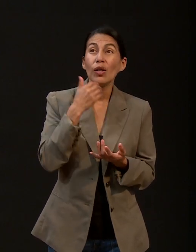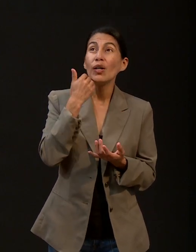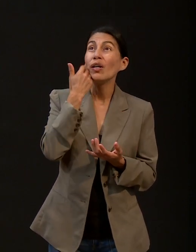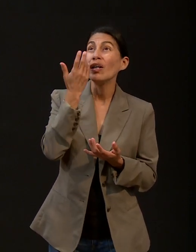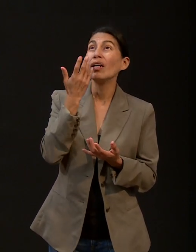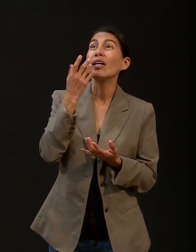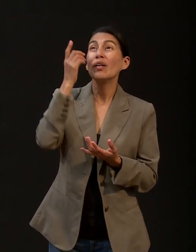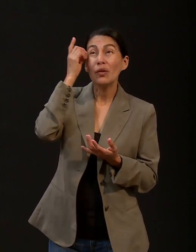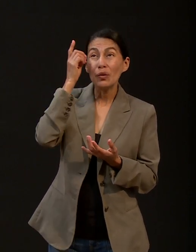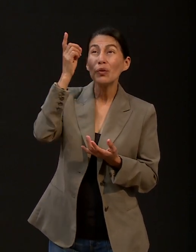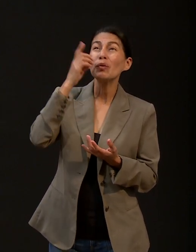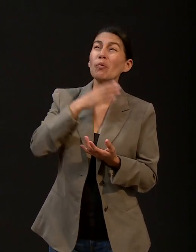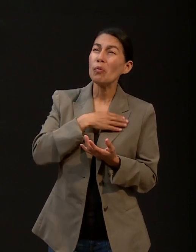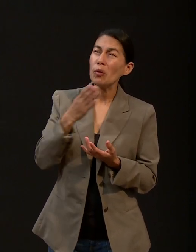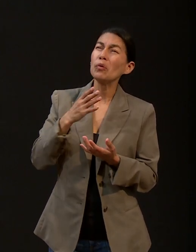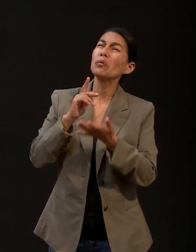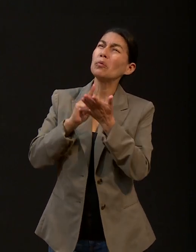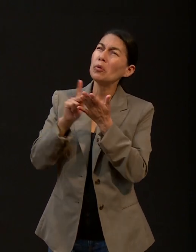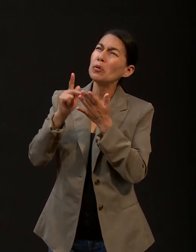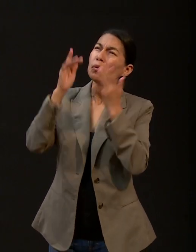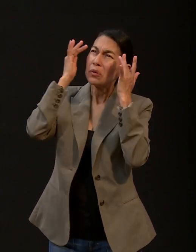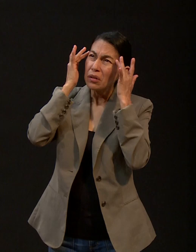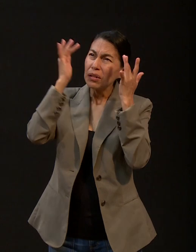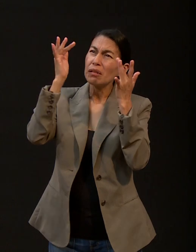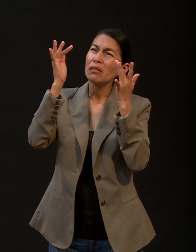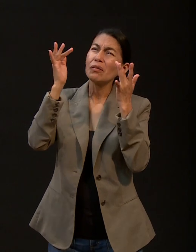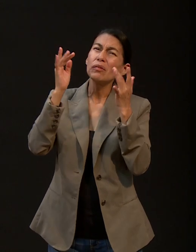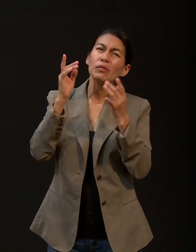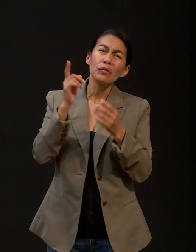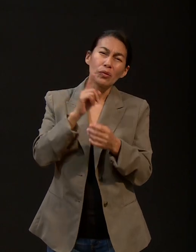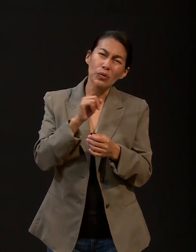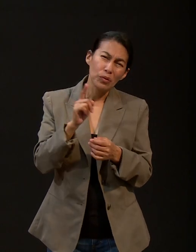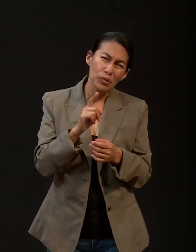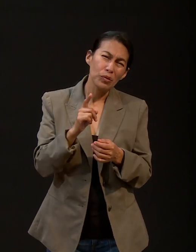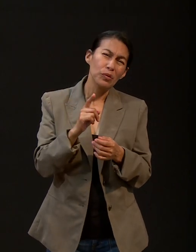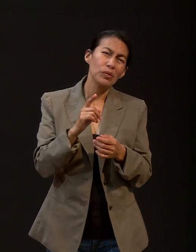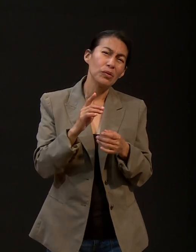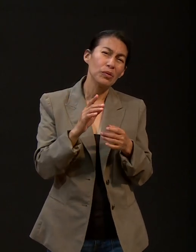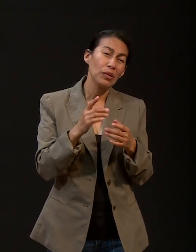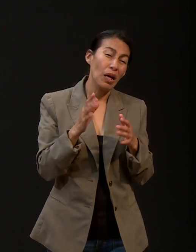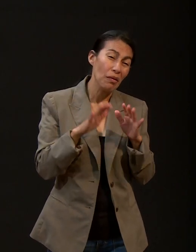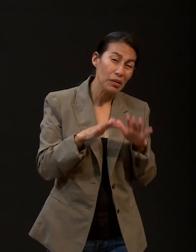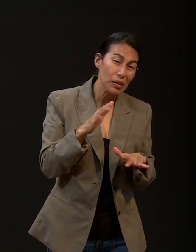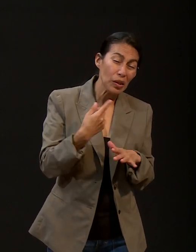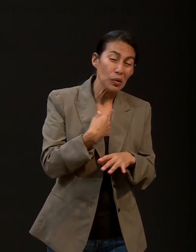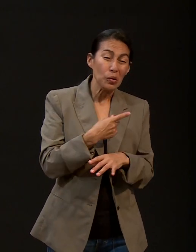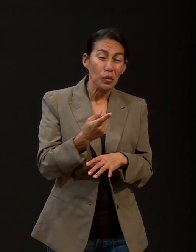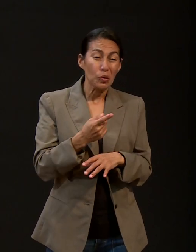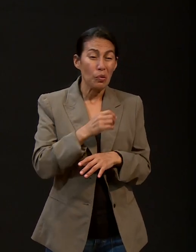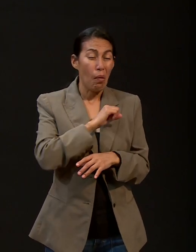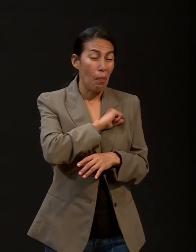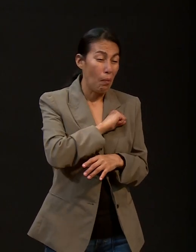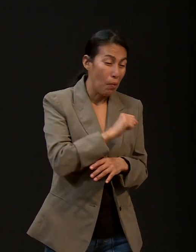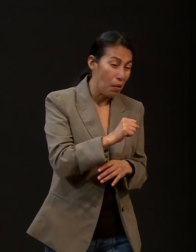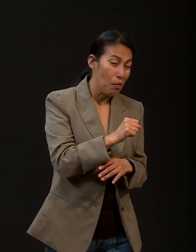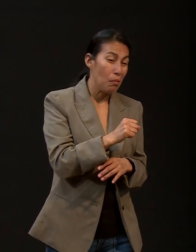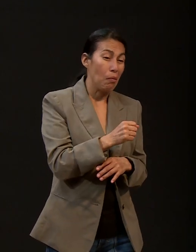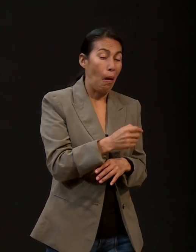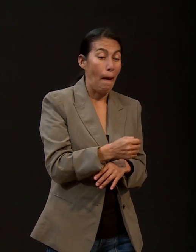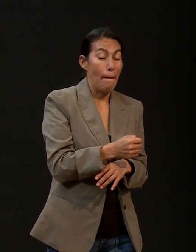del Dios santo, puro y bueno, porque nosotros tendemos a lo malo, a poner en primer lugar